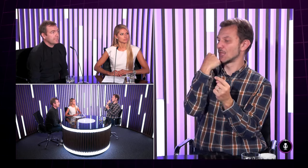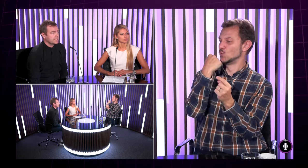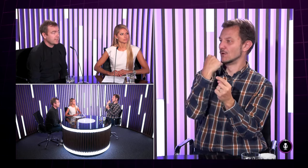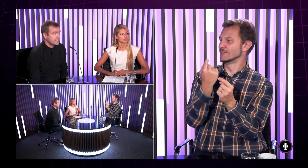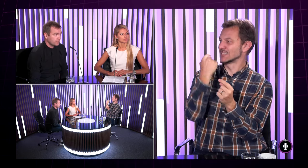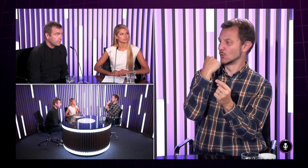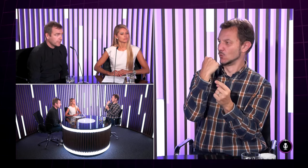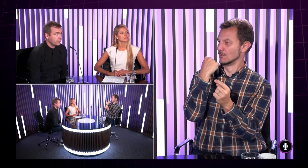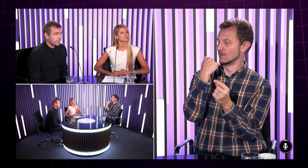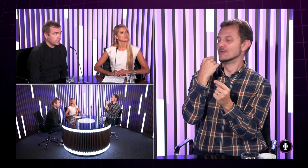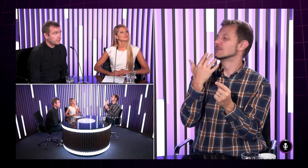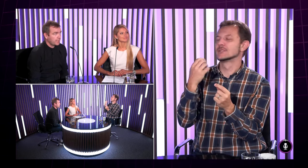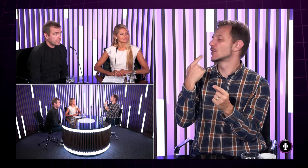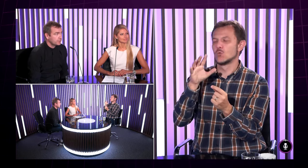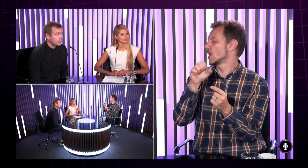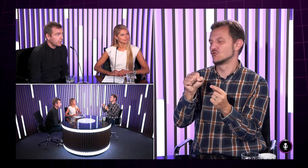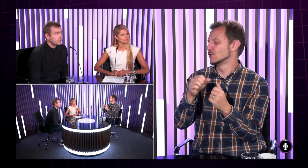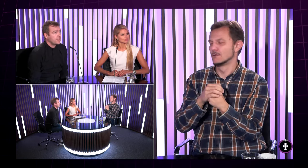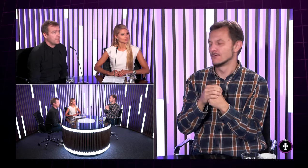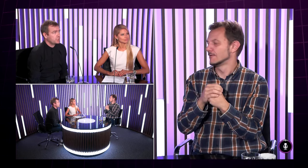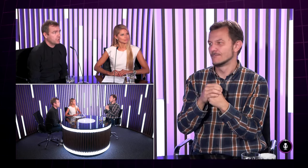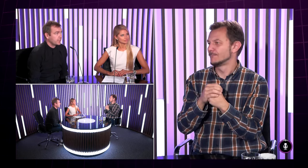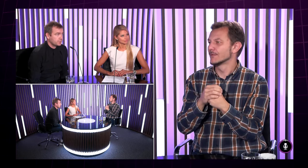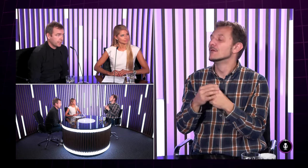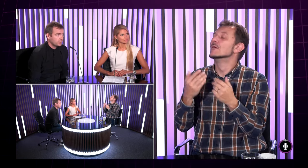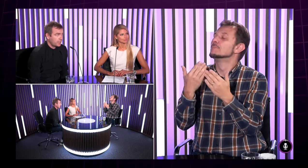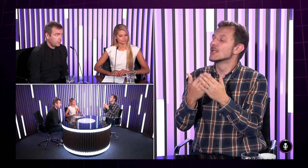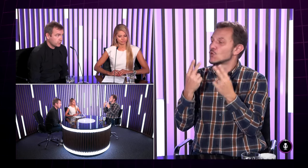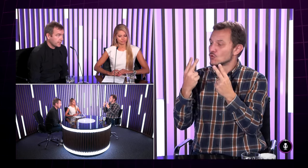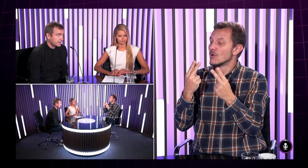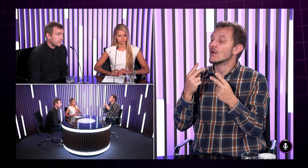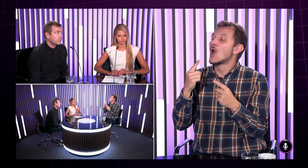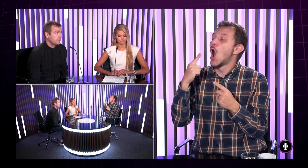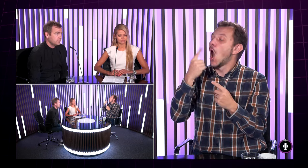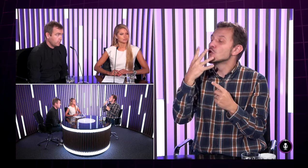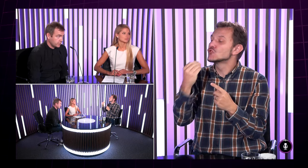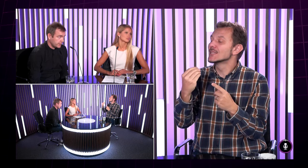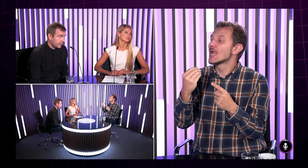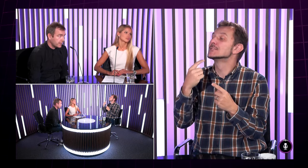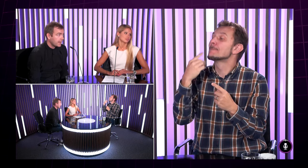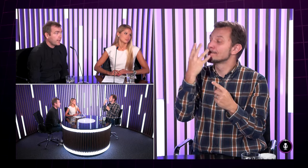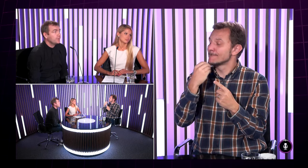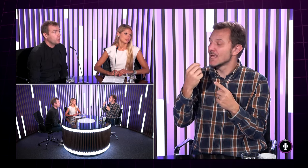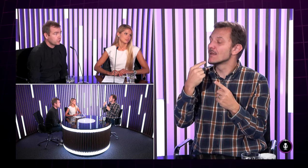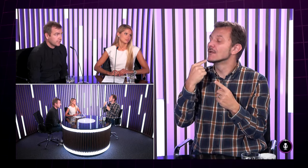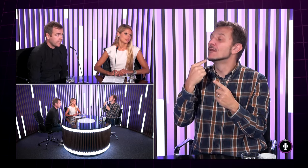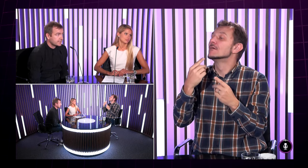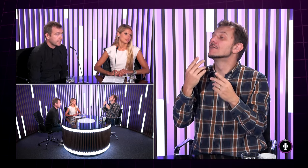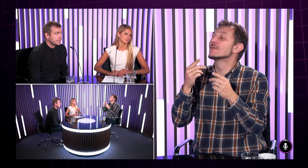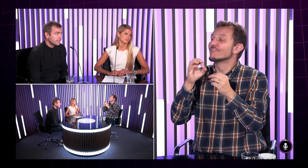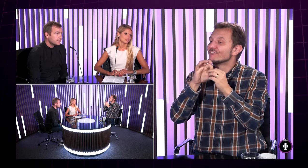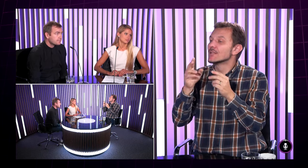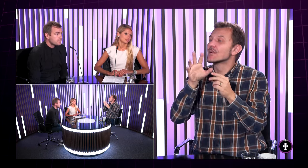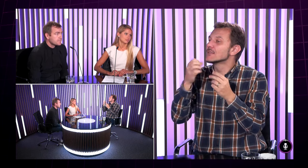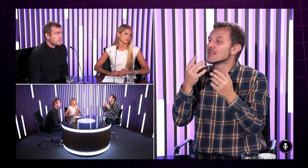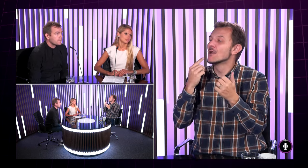jazyk je vzadu pri tvorení týchto hlások, to znamená, že nedokážeme ich dokonale odčítať, preto je veľmi dôležité odčítať,